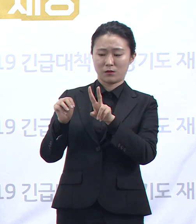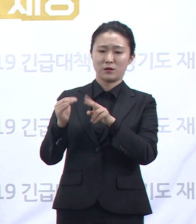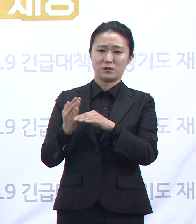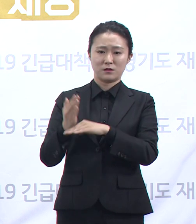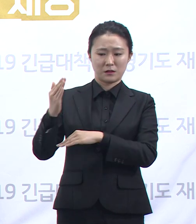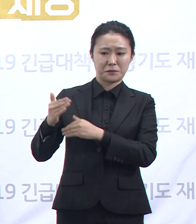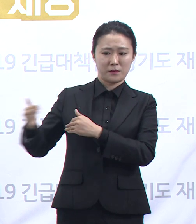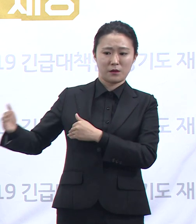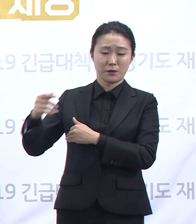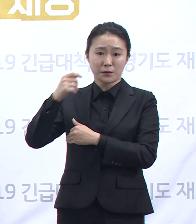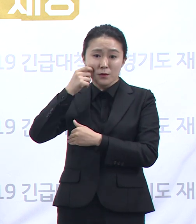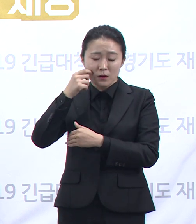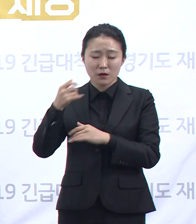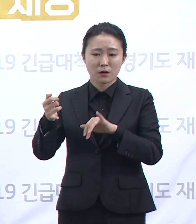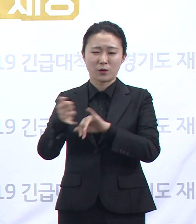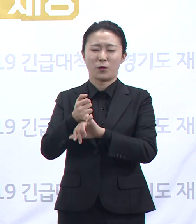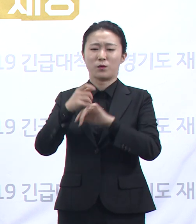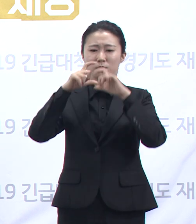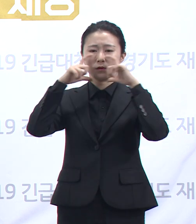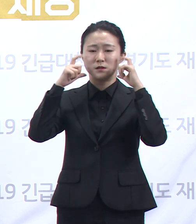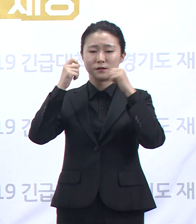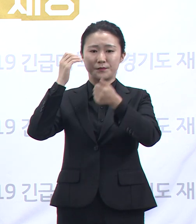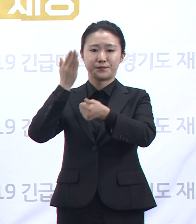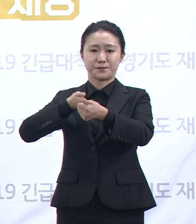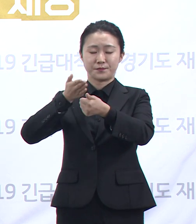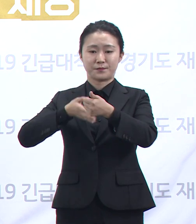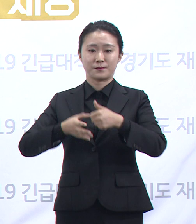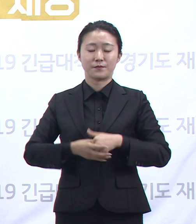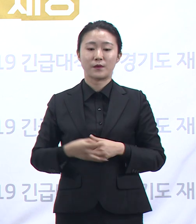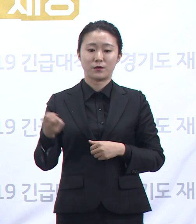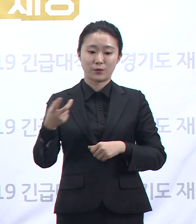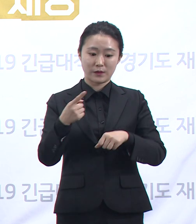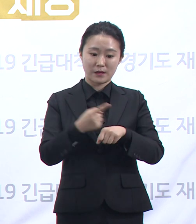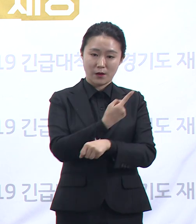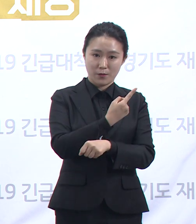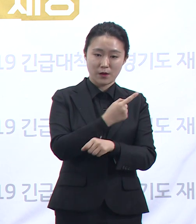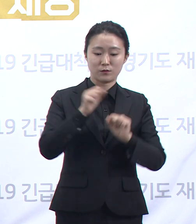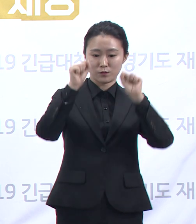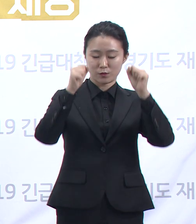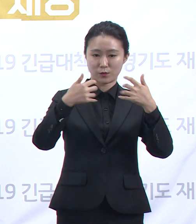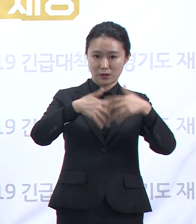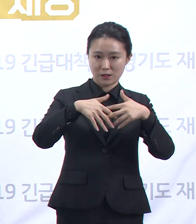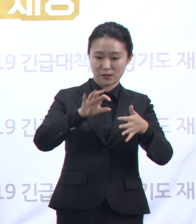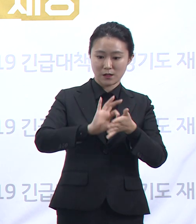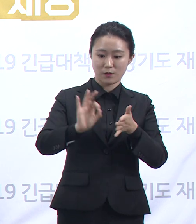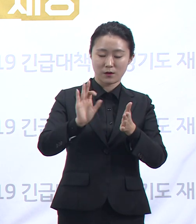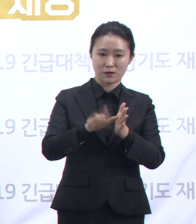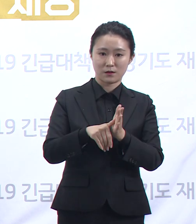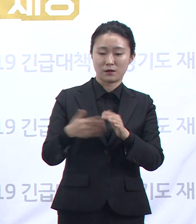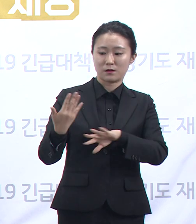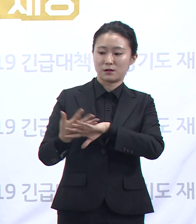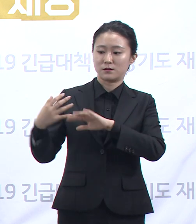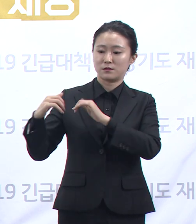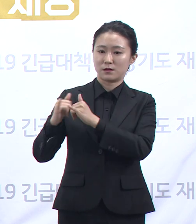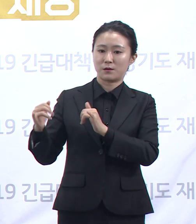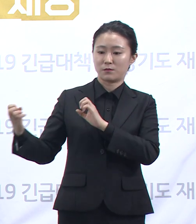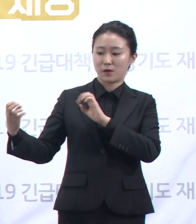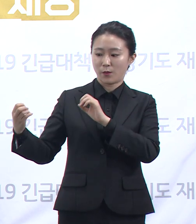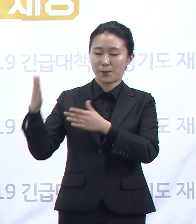바랍니다. 또한 야외운동시설 등을 이용할 경우에는 가급적 다른 사람들과 대화를 자제하거나